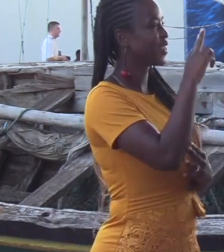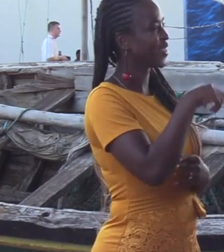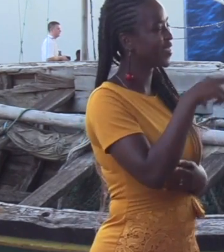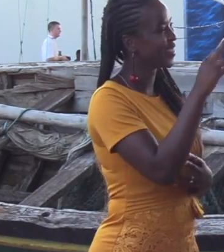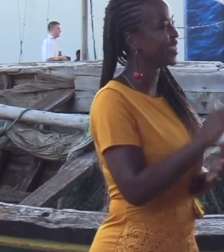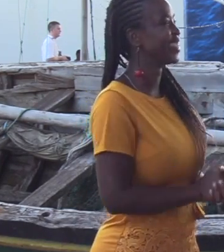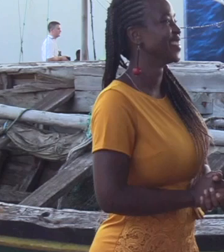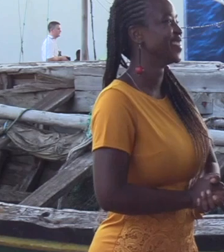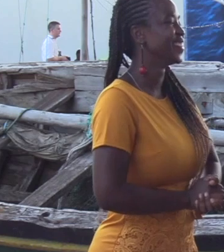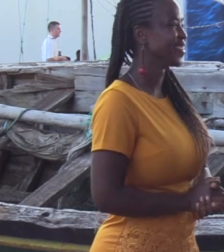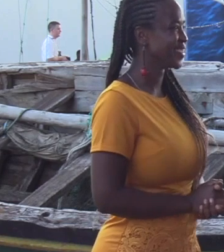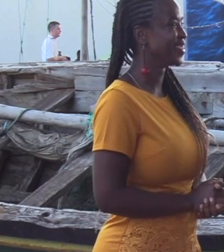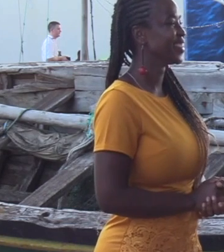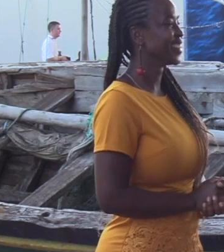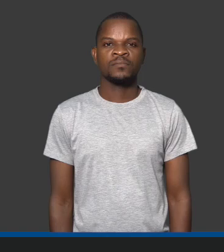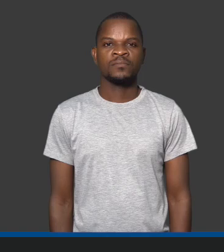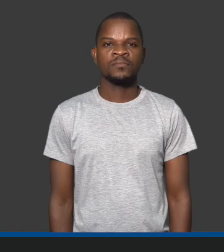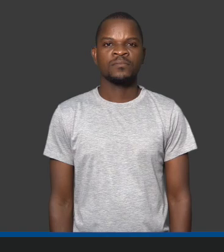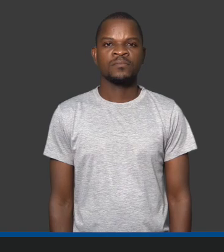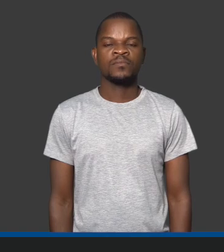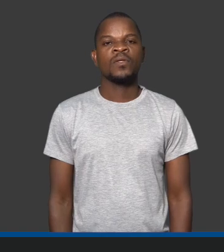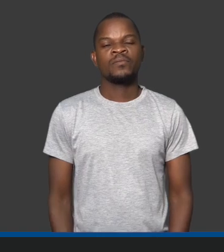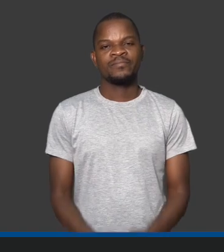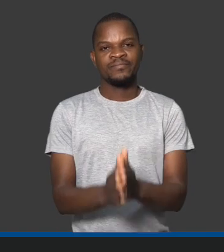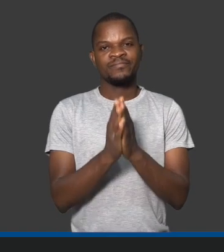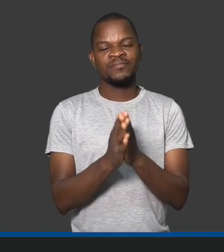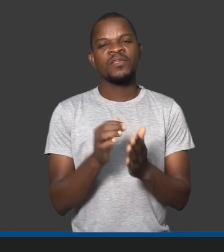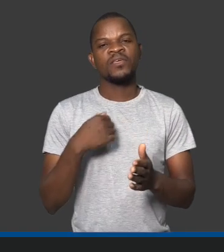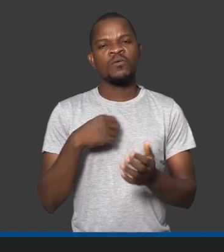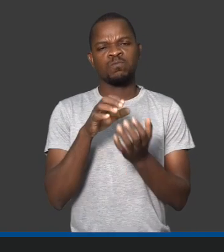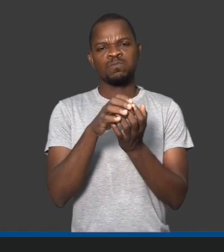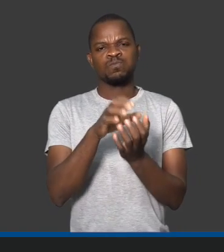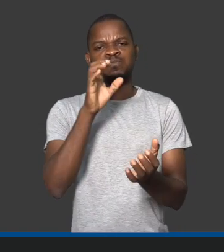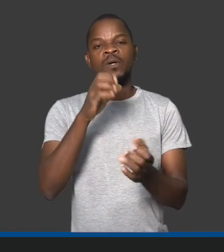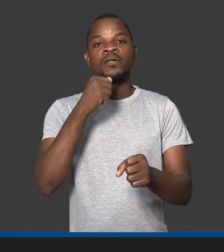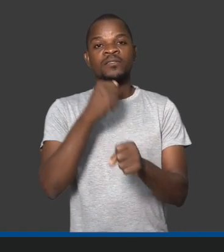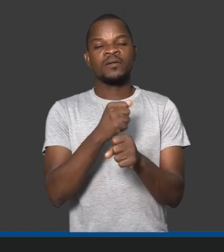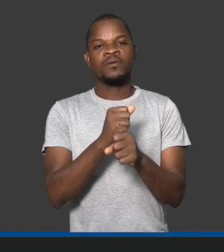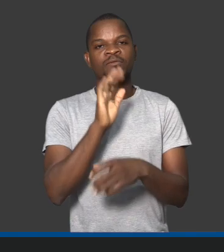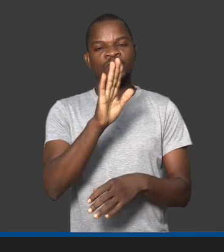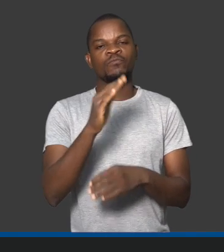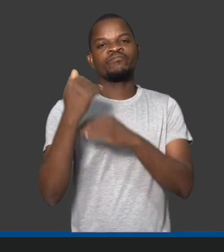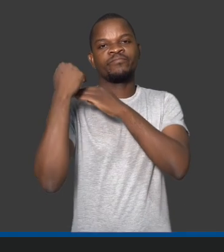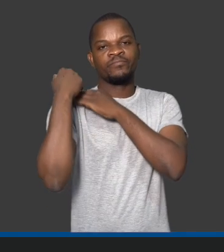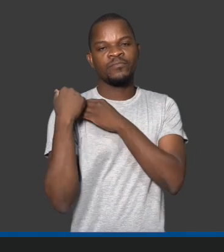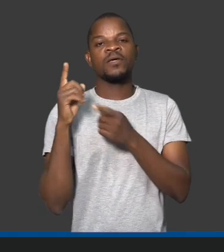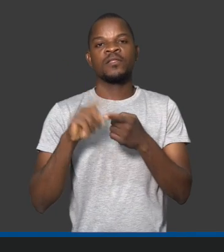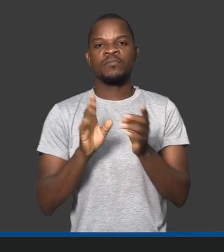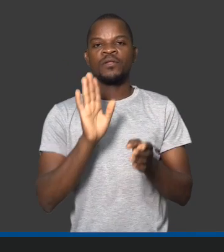entrevista e Obrigado. Obrigada. Obrigada. fiquei tão impressionado, quando eu vejo o trabalho que você está lendo, com a sua staff.